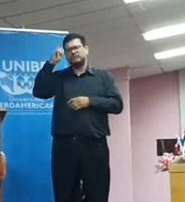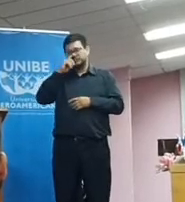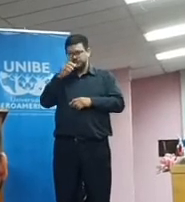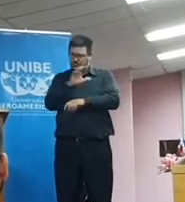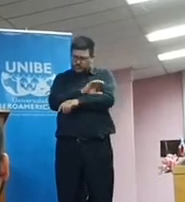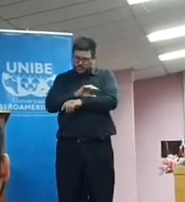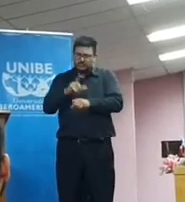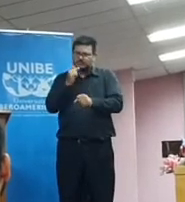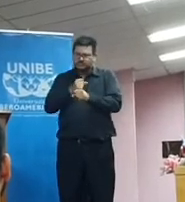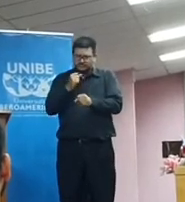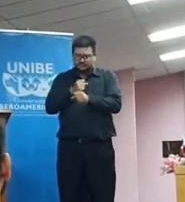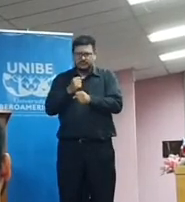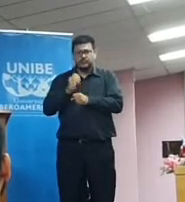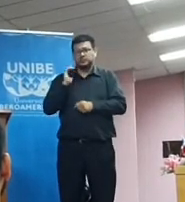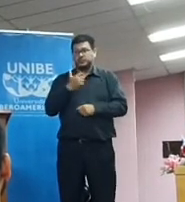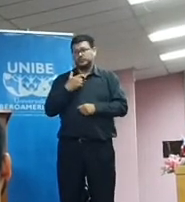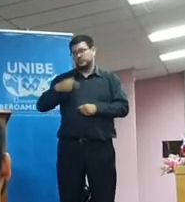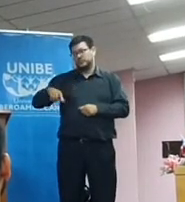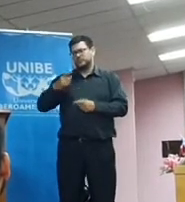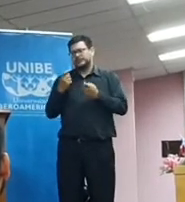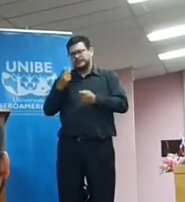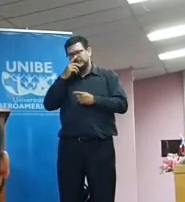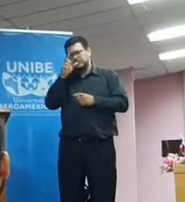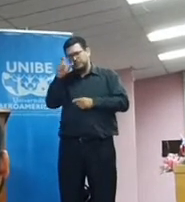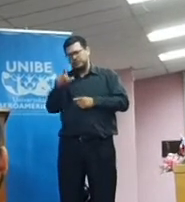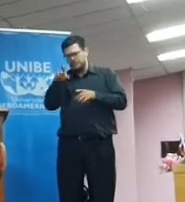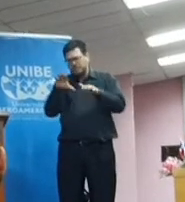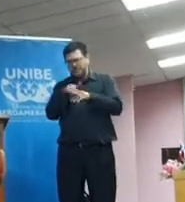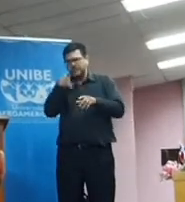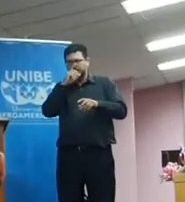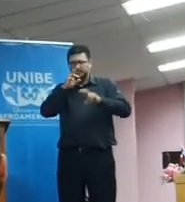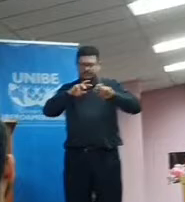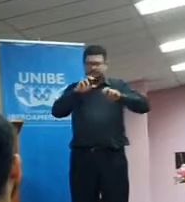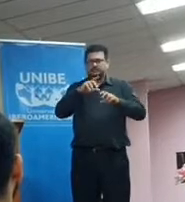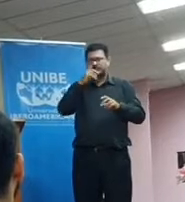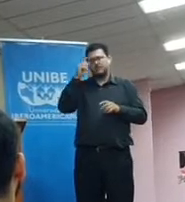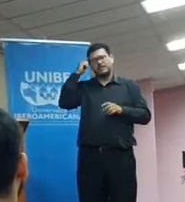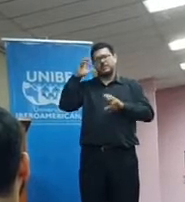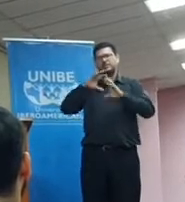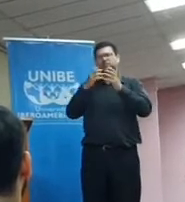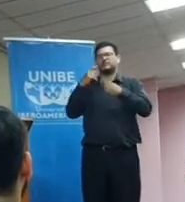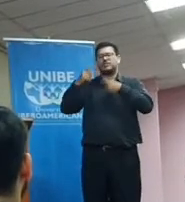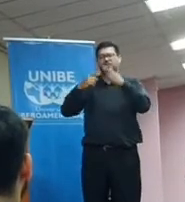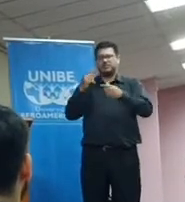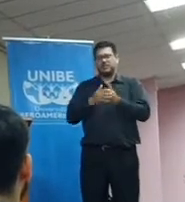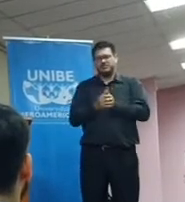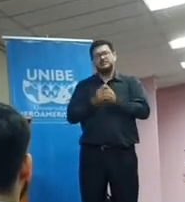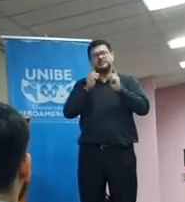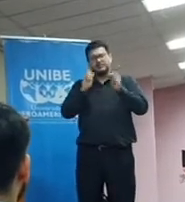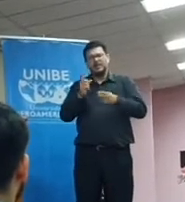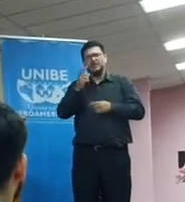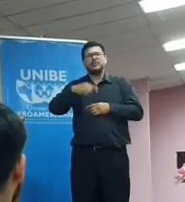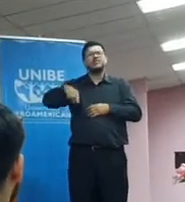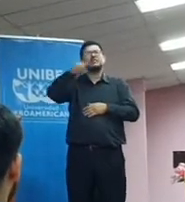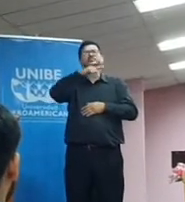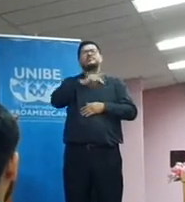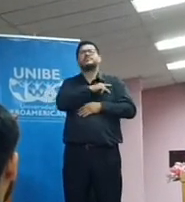trabajando, que necesitamos jóvenes que se empeñen realmente en transformar el mundo. A las demás personas